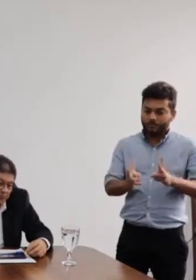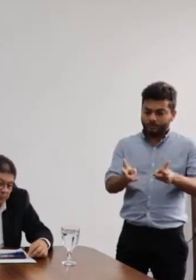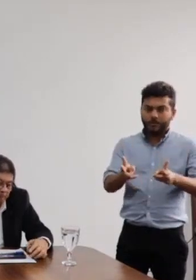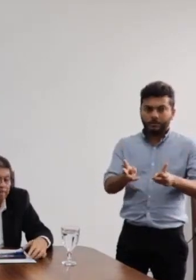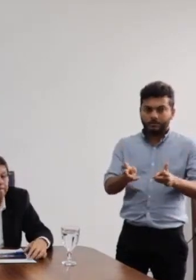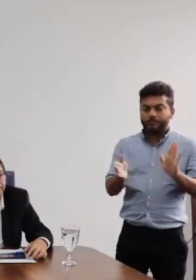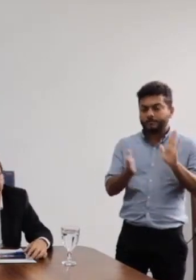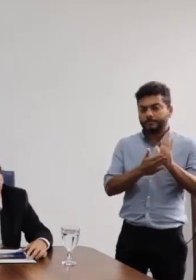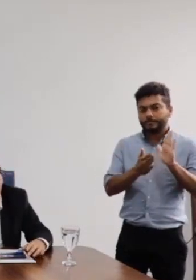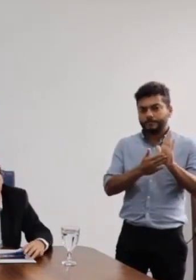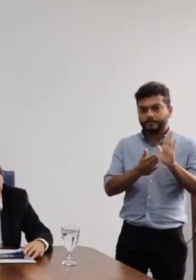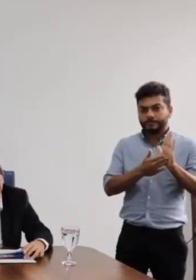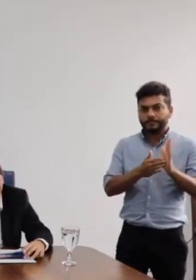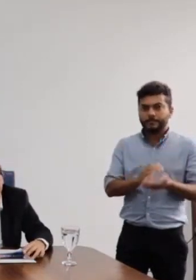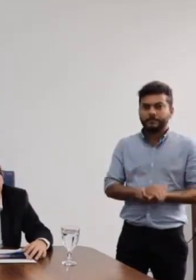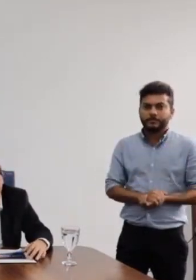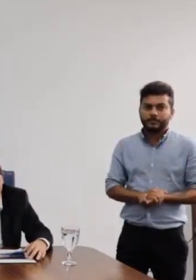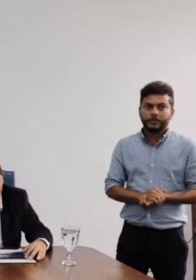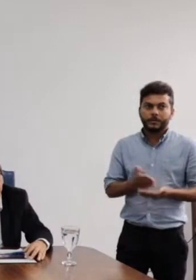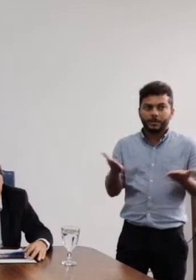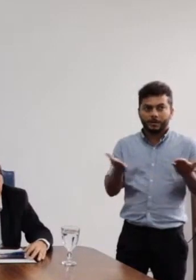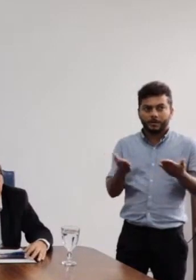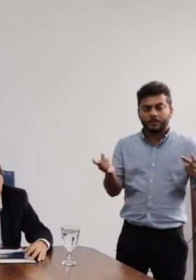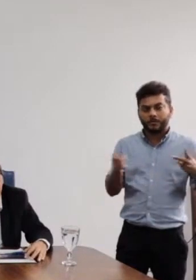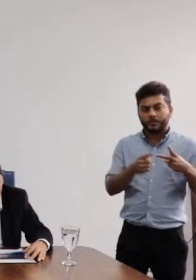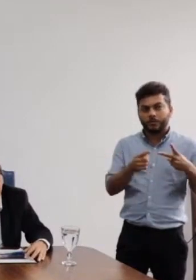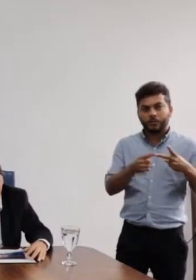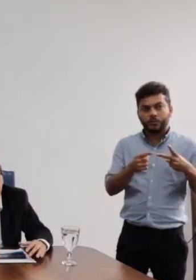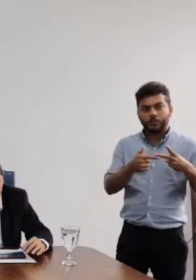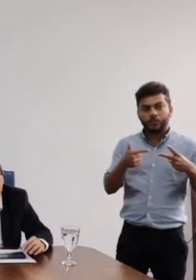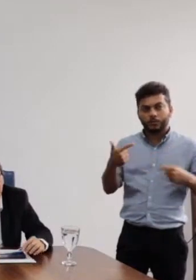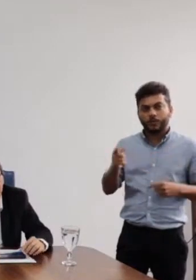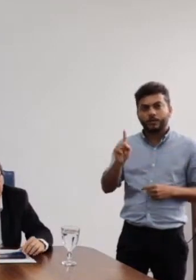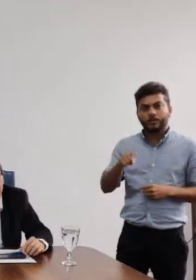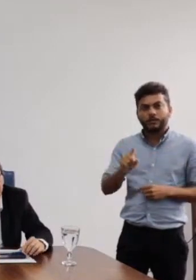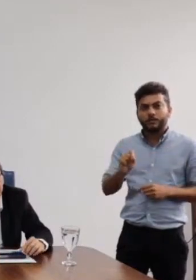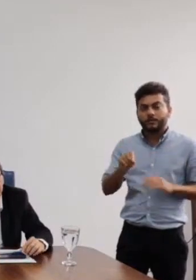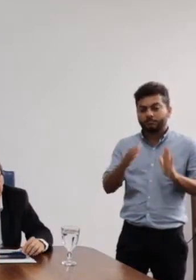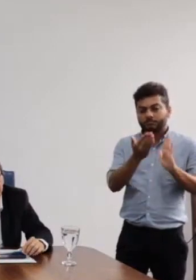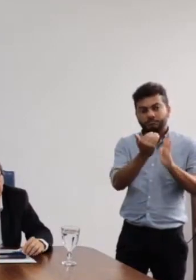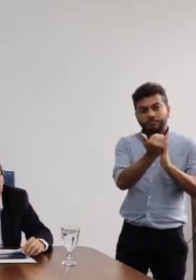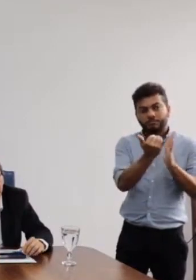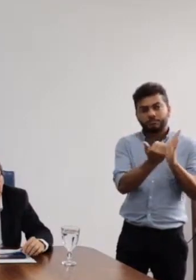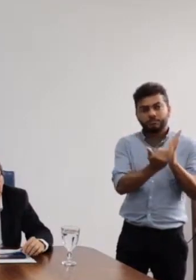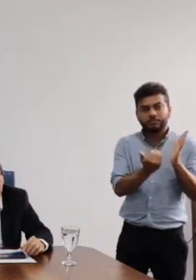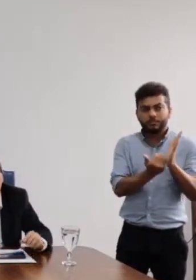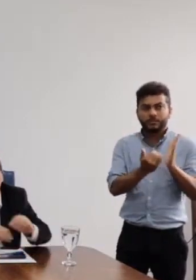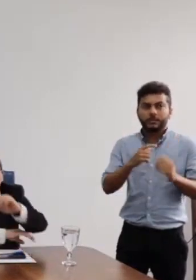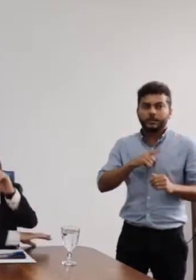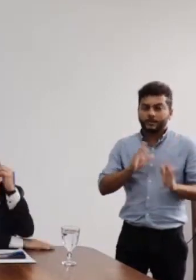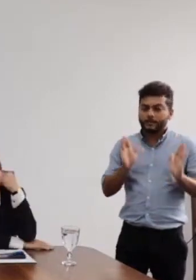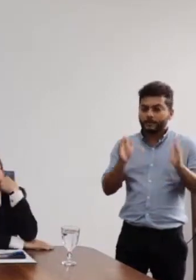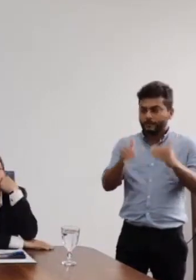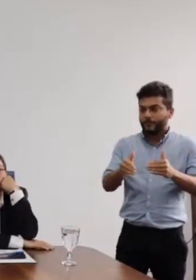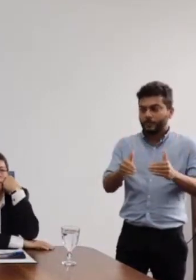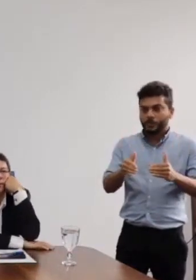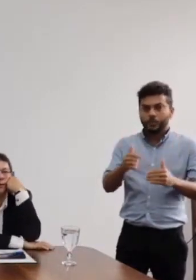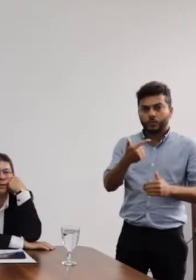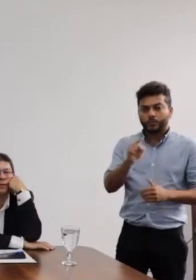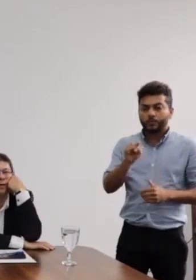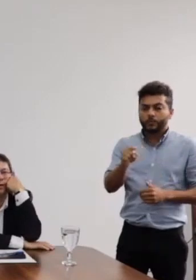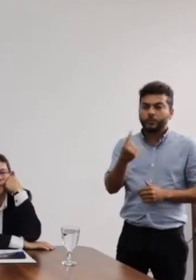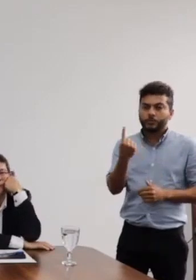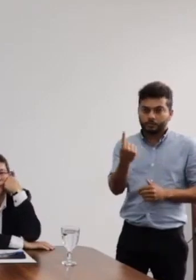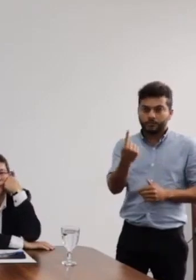com a nossa pauta, indo para o ponto 2, ordem do dia, mais especificamente o ponto 2.1,